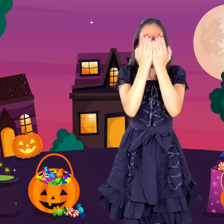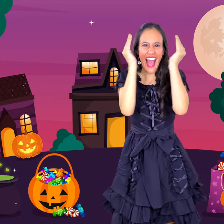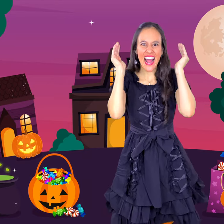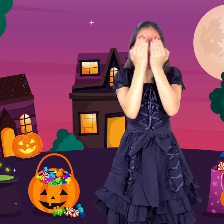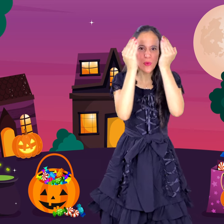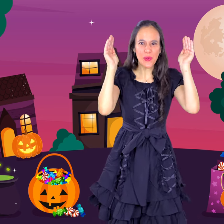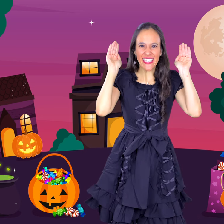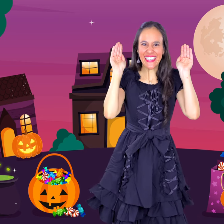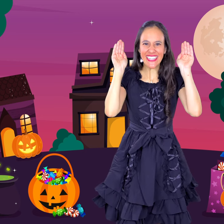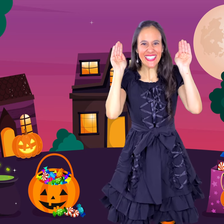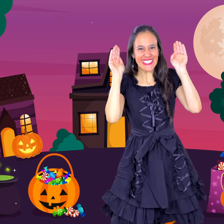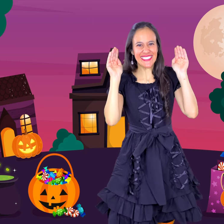Halloween